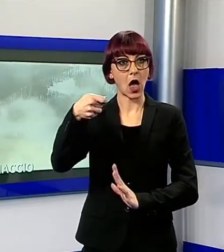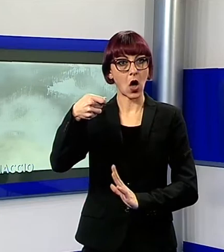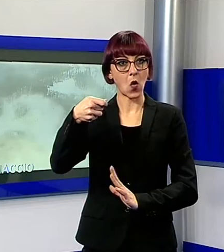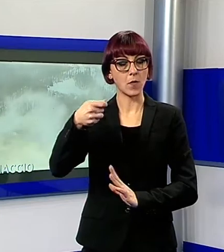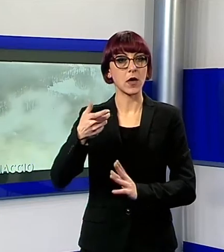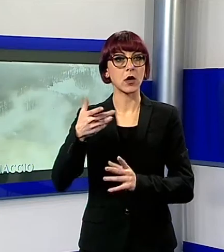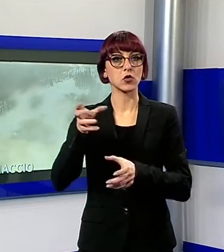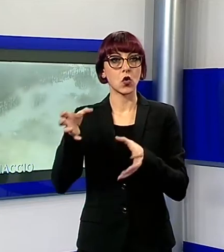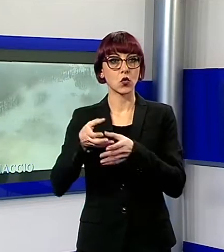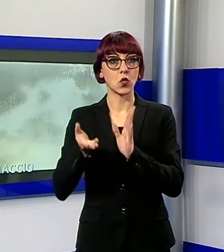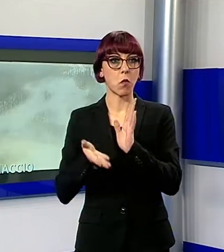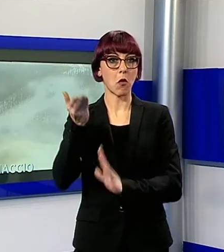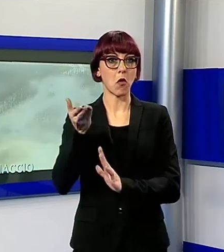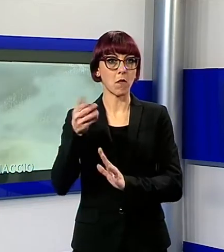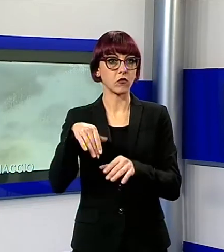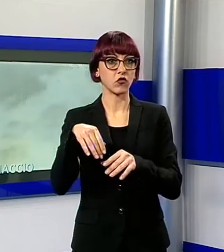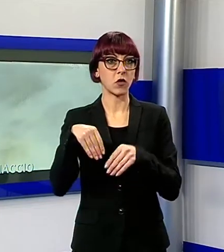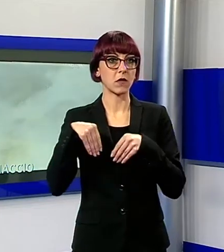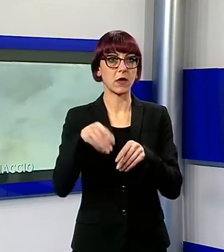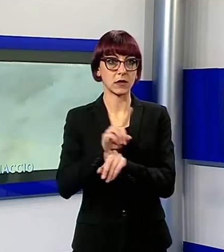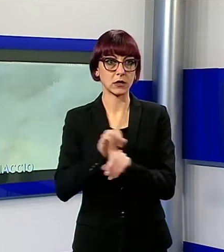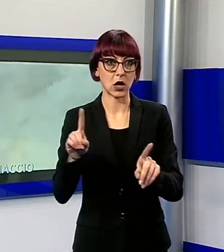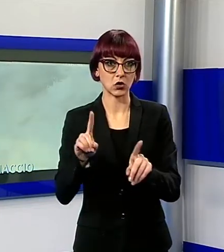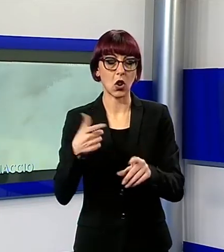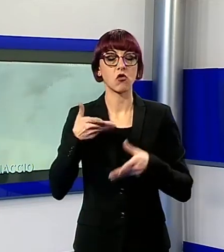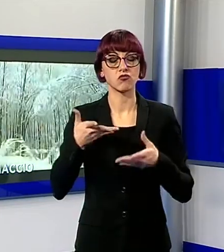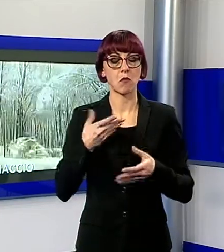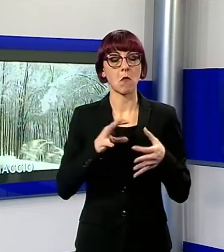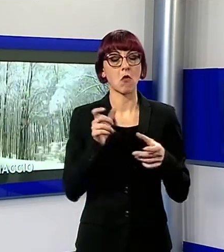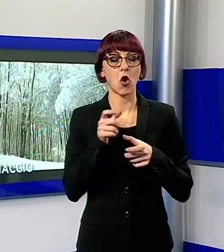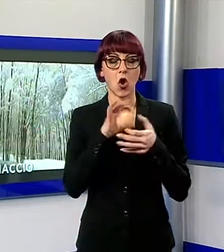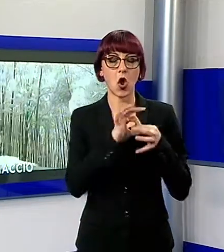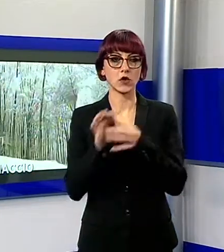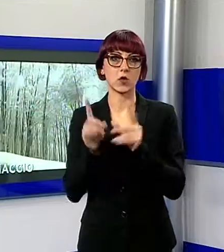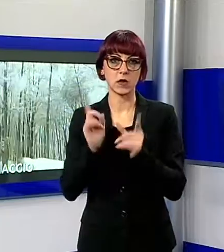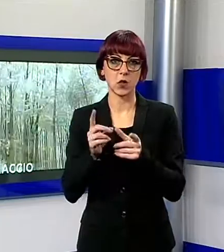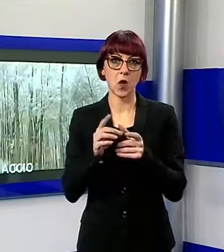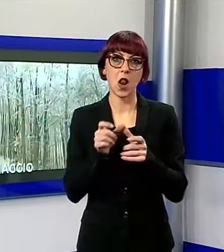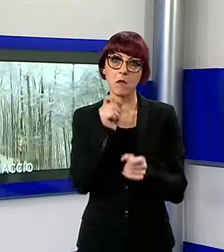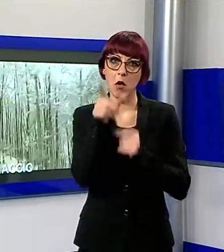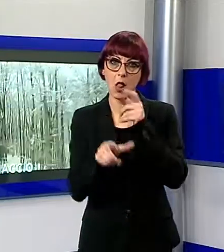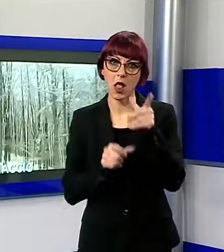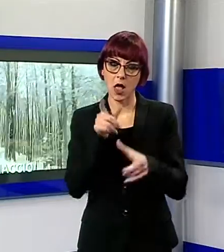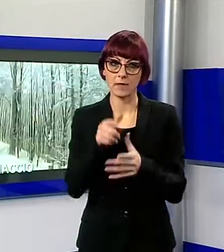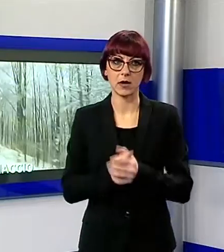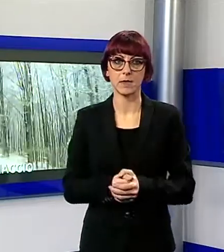Allarme, neve e ghiaccio, dopo il libeccio dei giorni scorsi il soccorso alpino raccomanda la massima prudenza agli